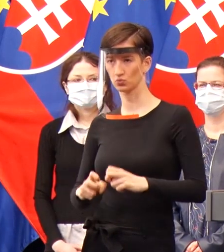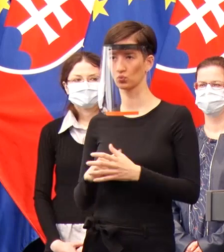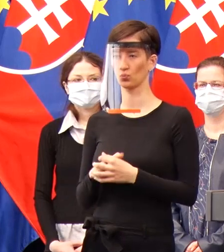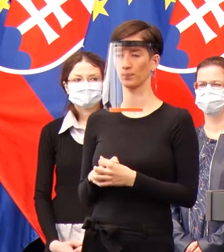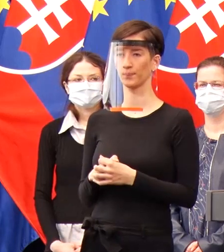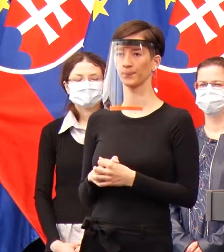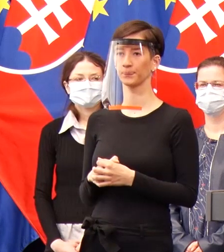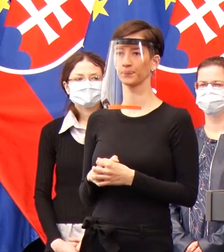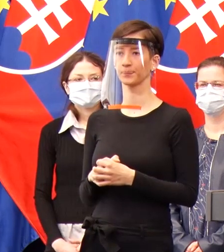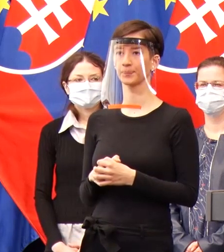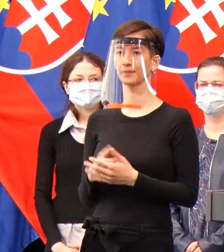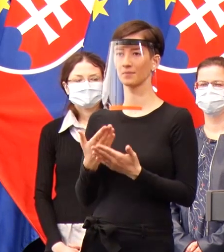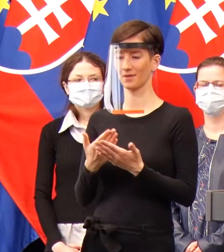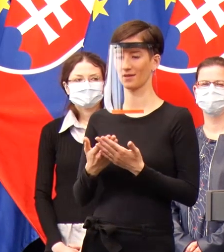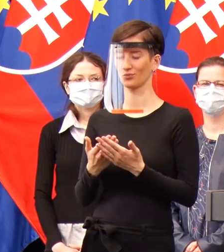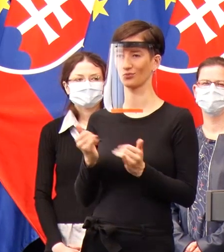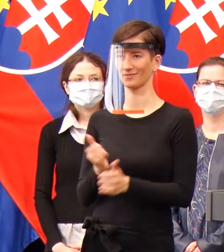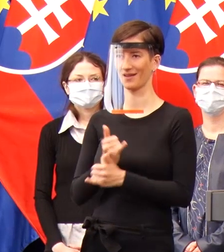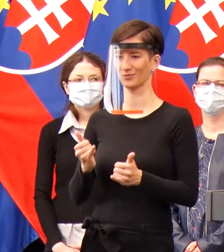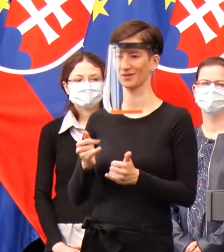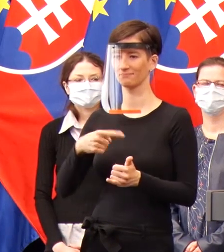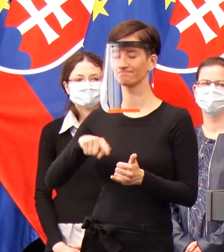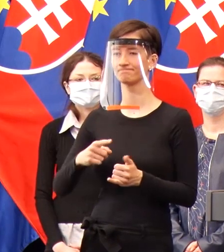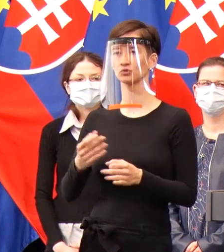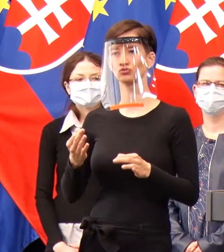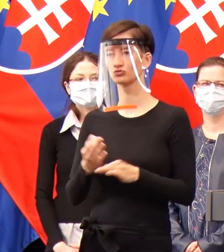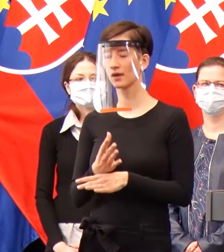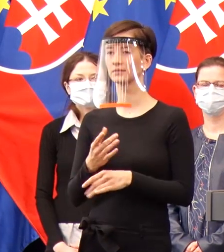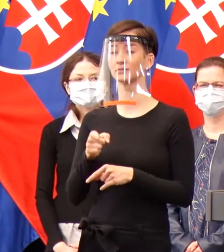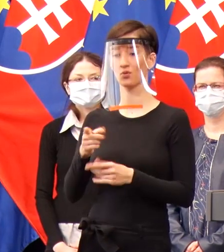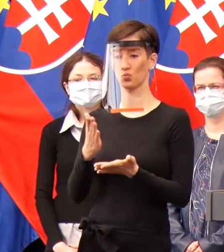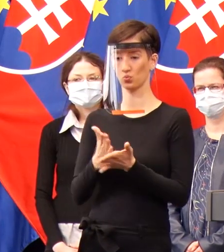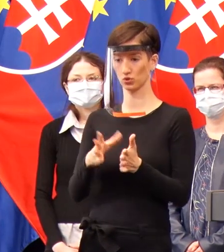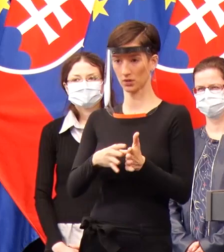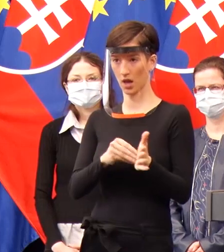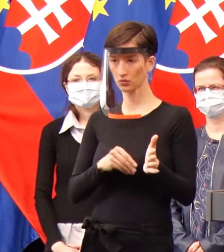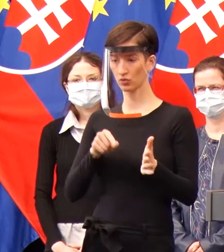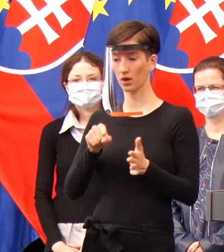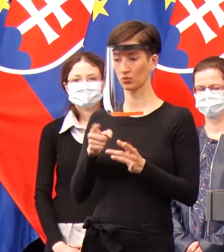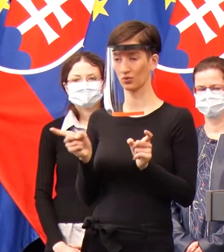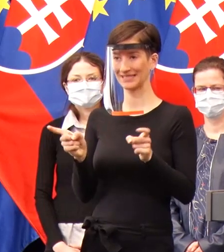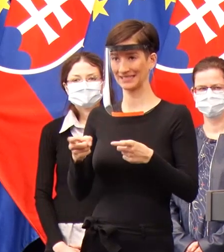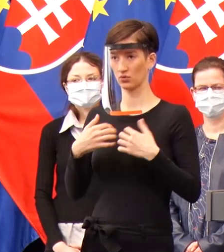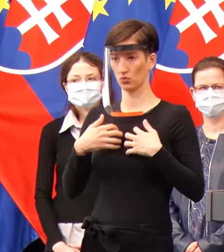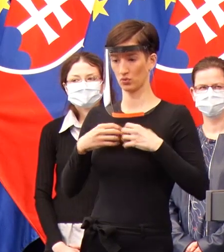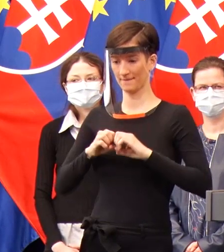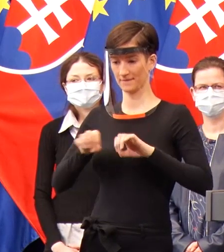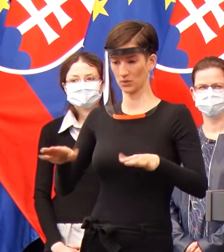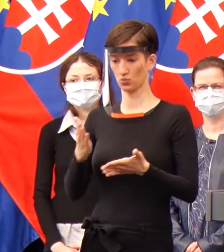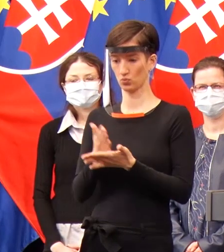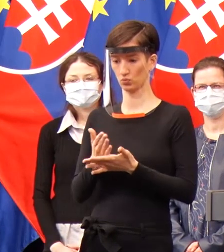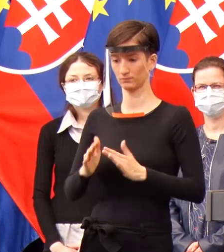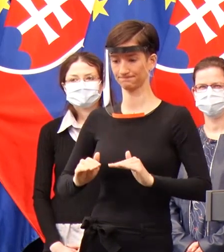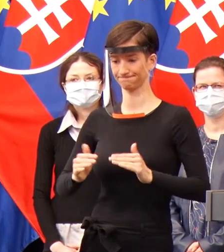Myslím si, že sme mali veľké šťastie, že hneď na začiatku, keď sa táto situácia začínala